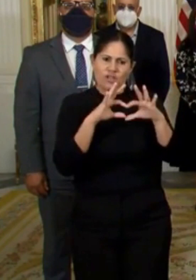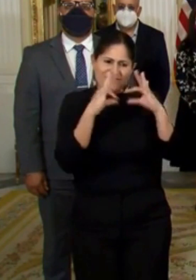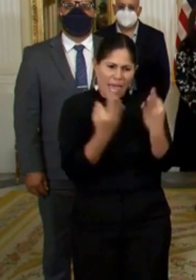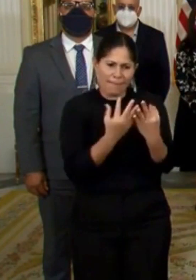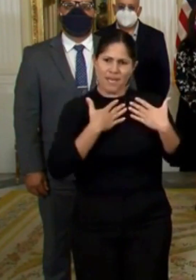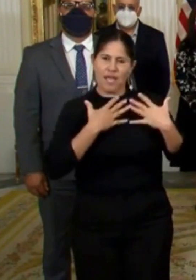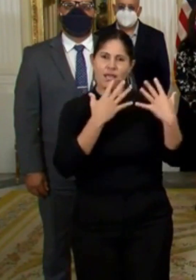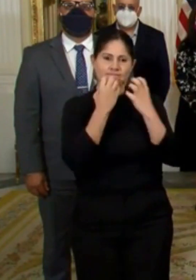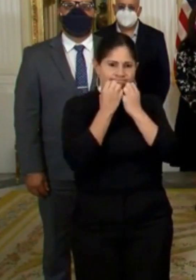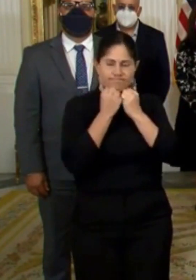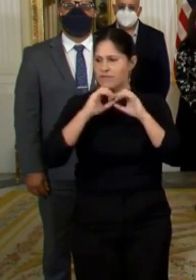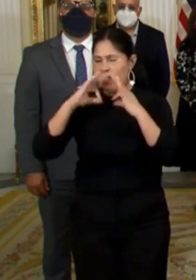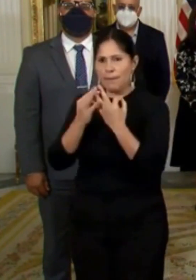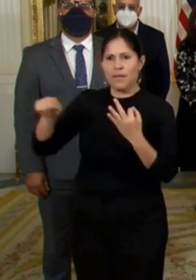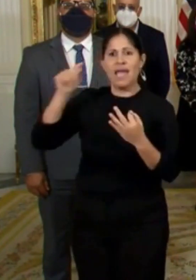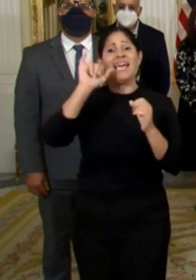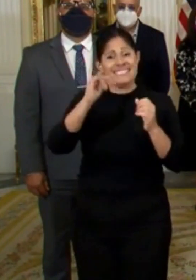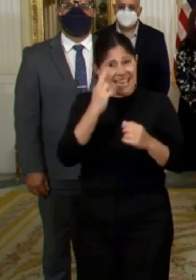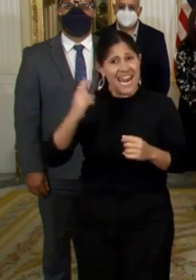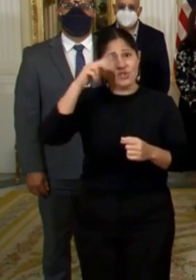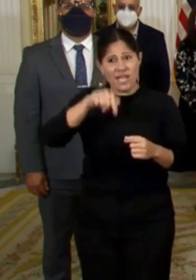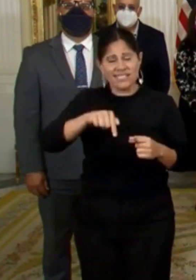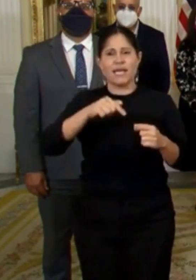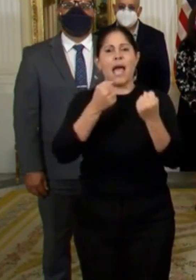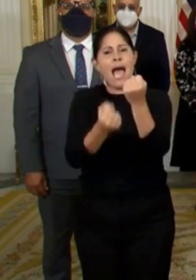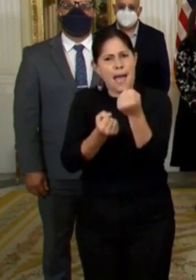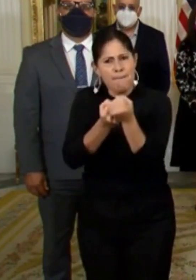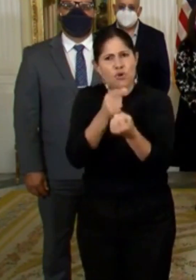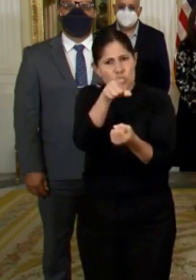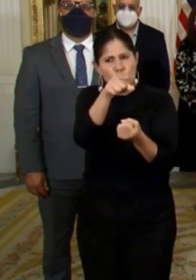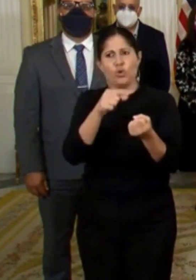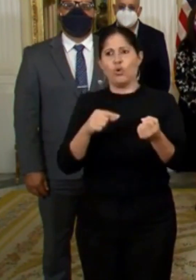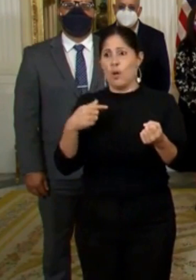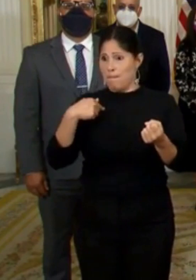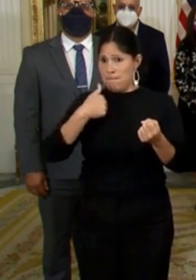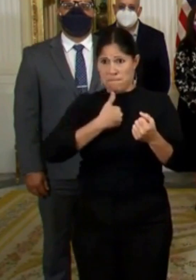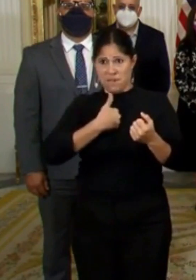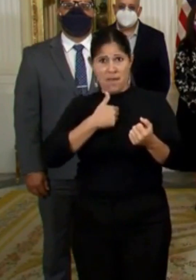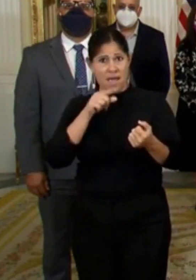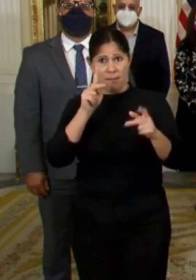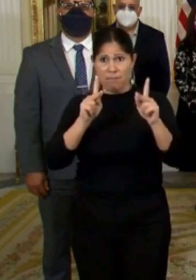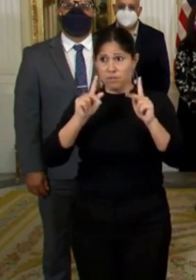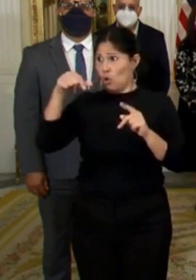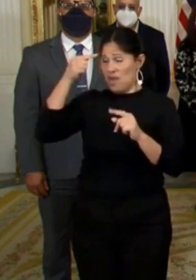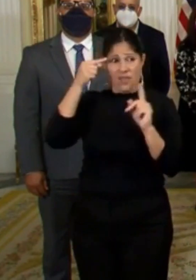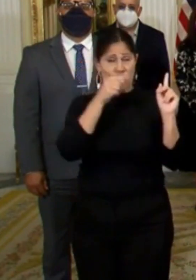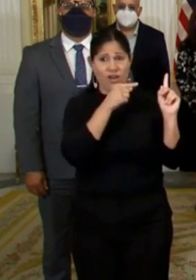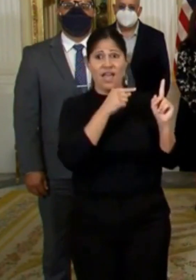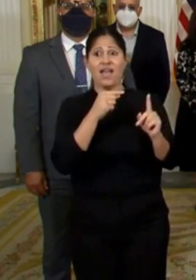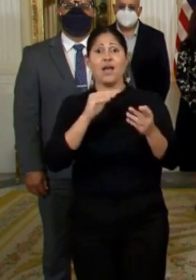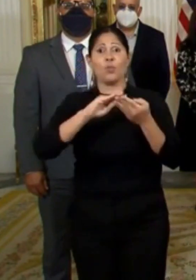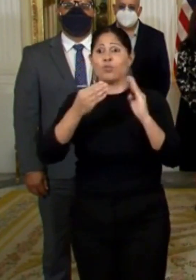Para eso, tenemos que poner todos de nuestra parte, tanto ciudadanos, gobierno central y los municipios.